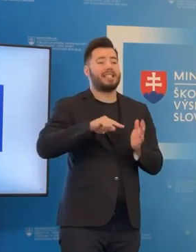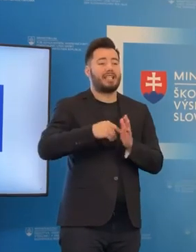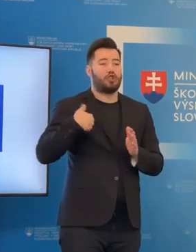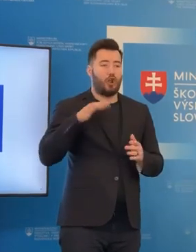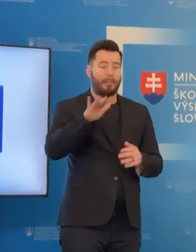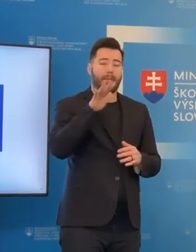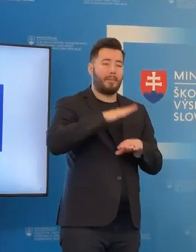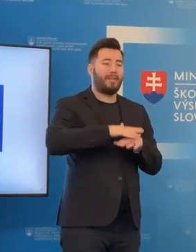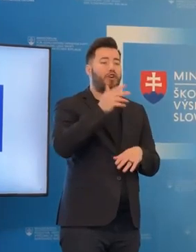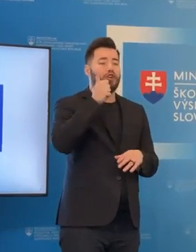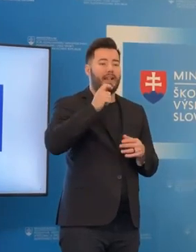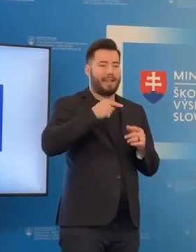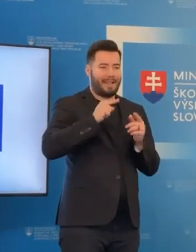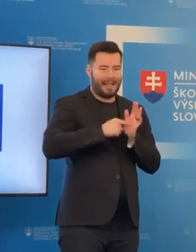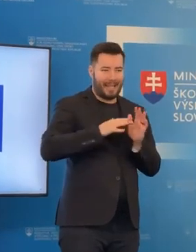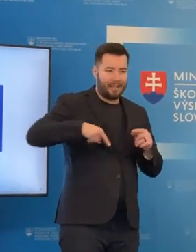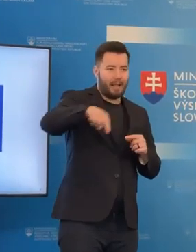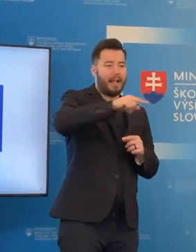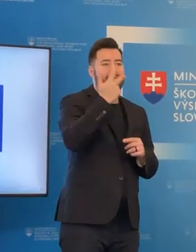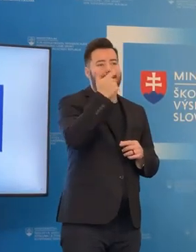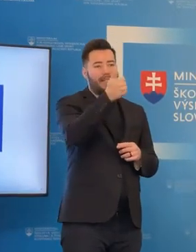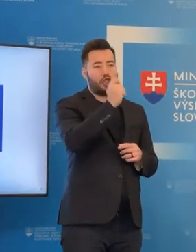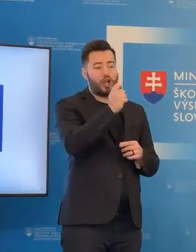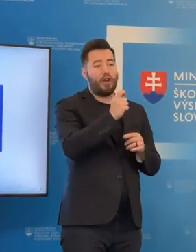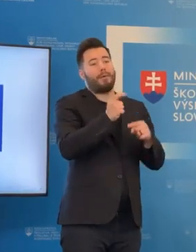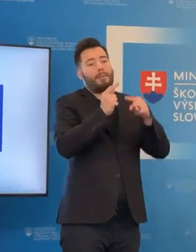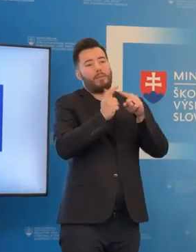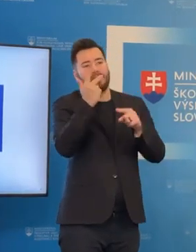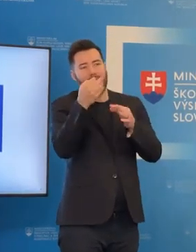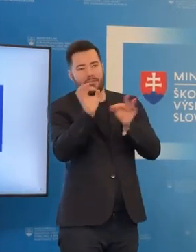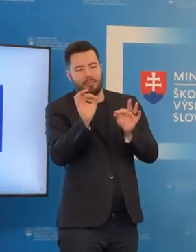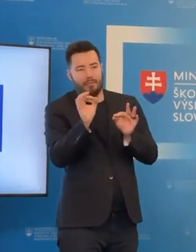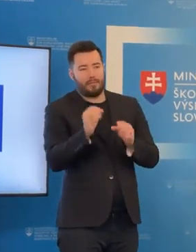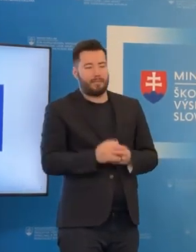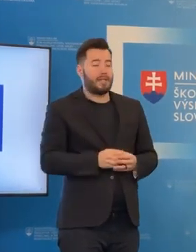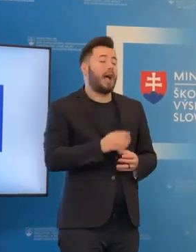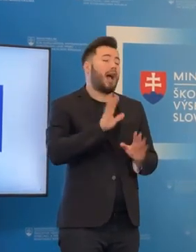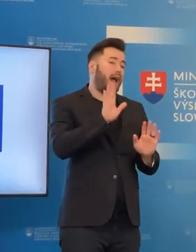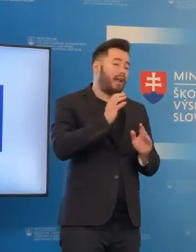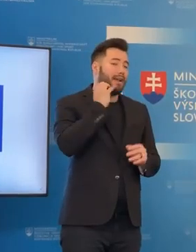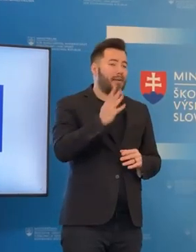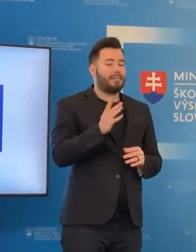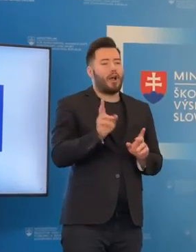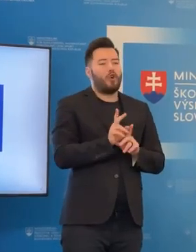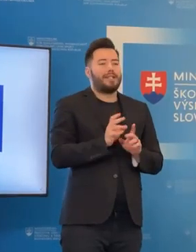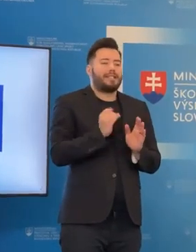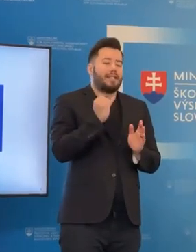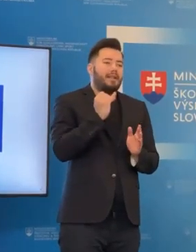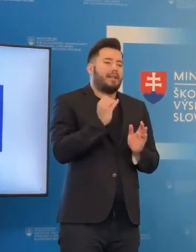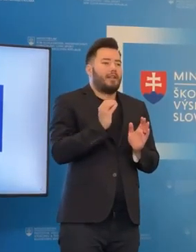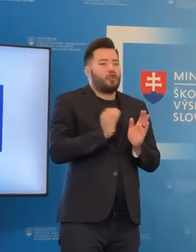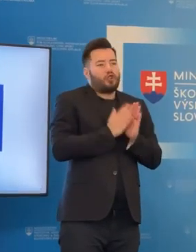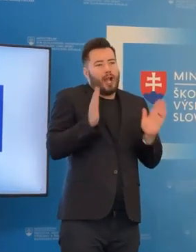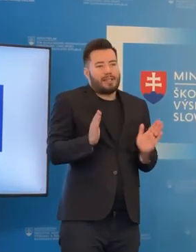od troch ďalších žiakov. Ak vznikne ale potreba vytvárať novú triedu iba na to prechodné obdobie, škola